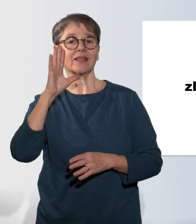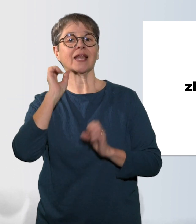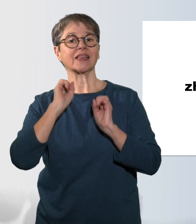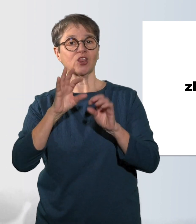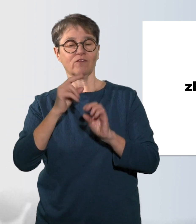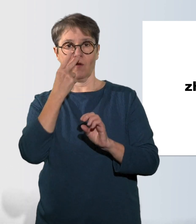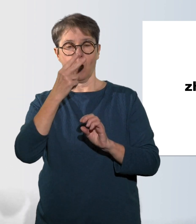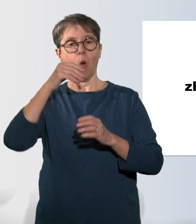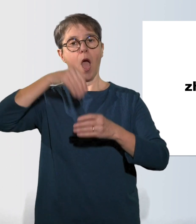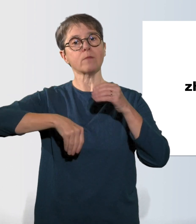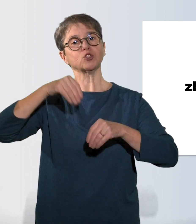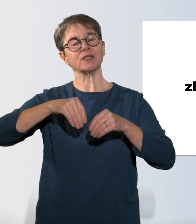Abstimmungsunterlagen des Kantons.